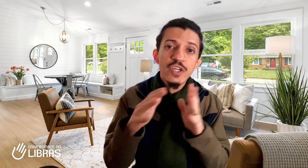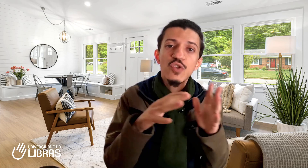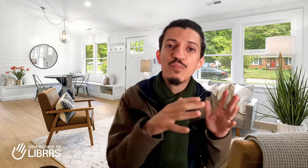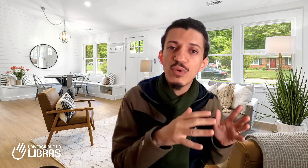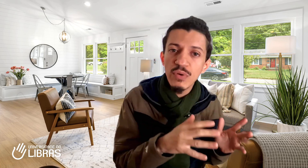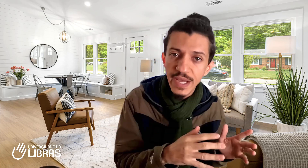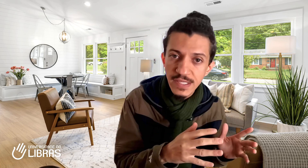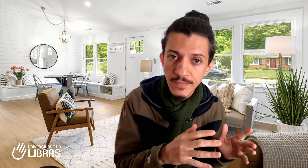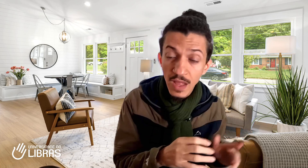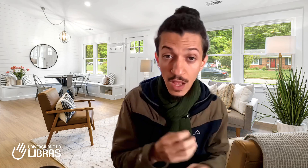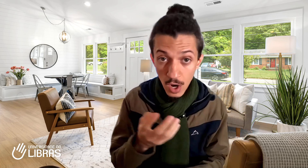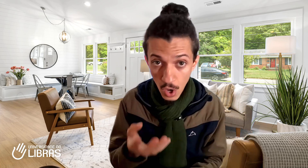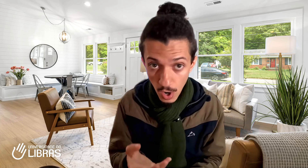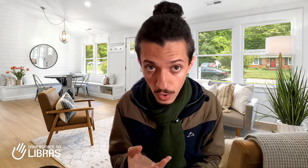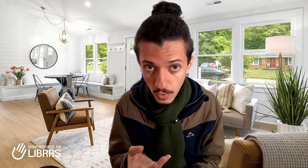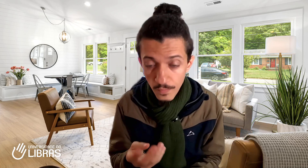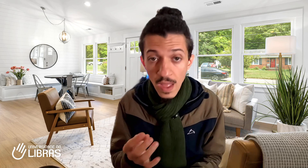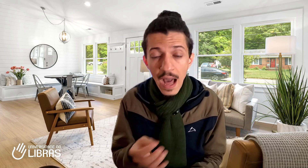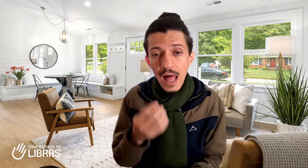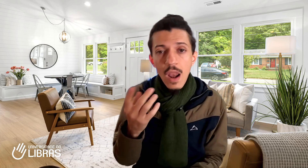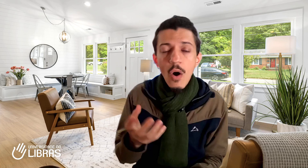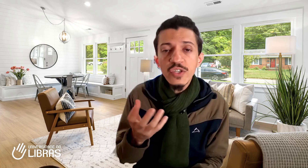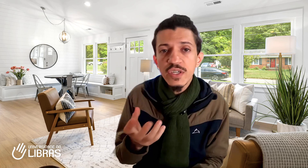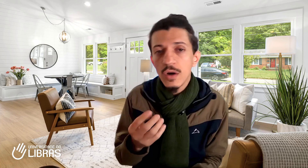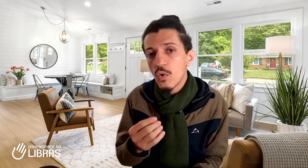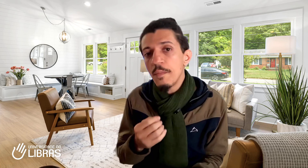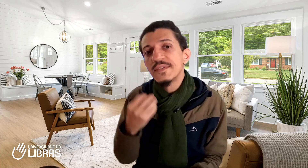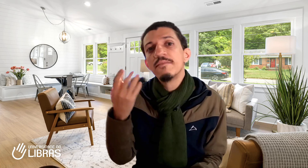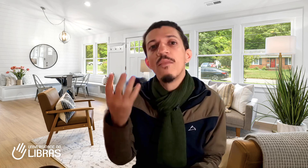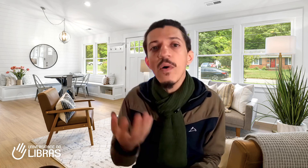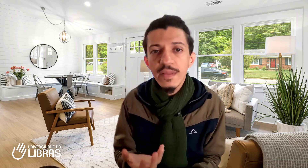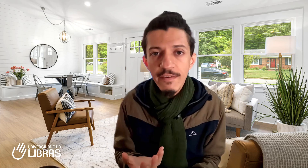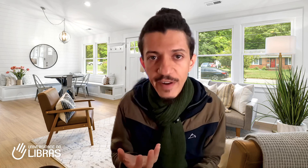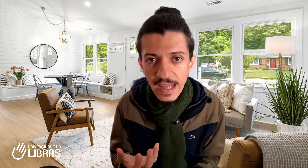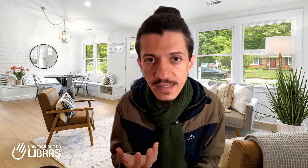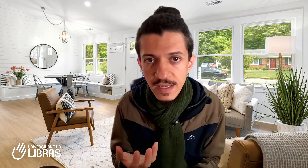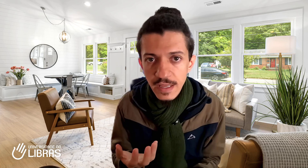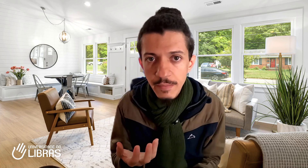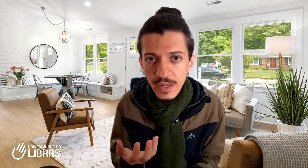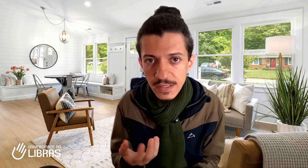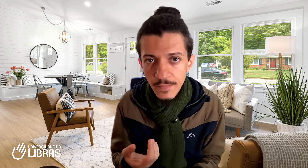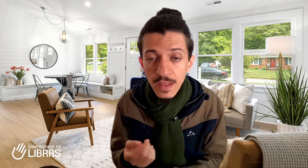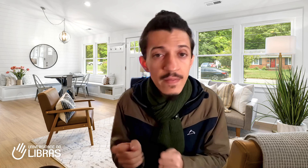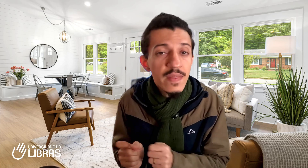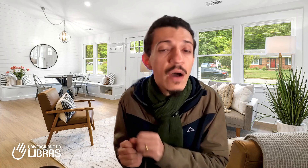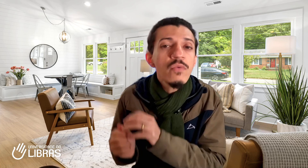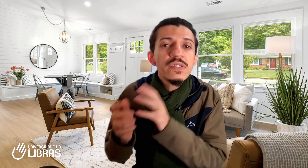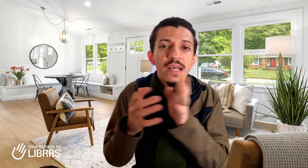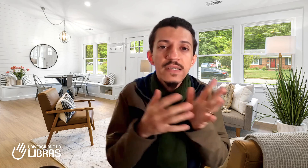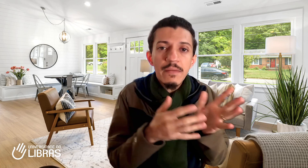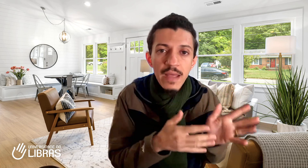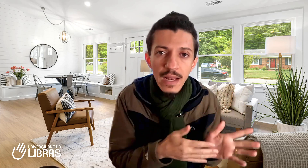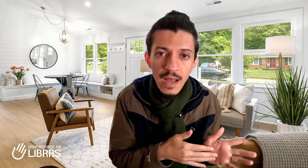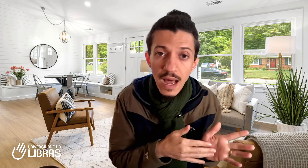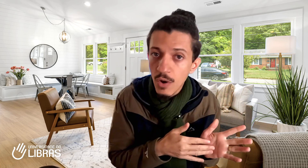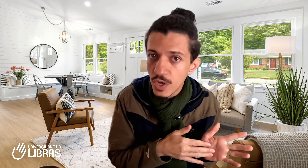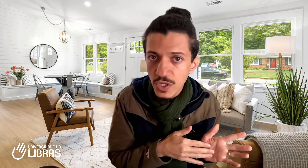do português. Logo, a lógica como se monta frases em Libras não se assemelha à lógica do